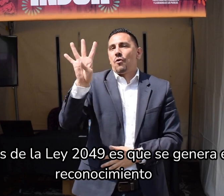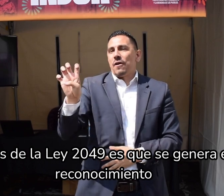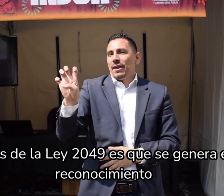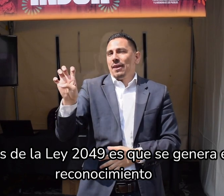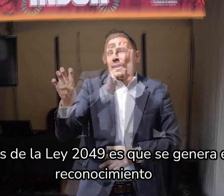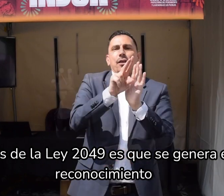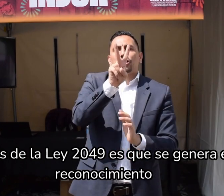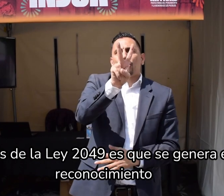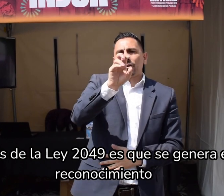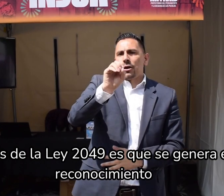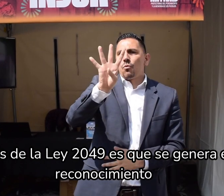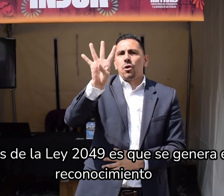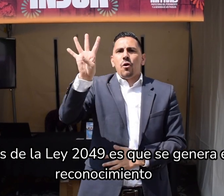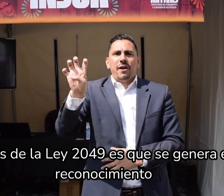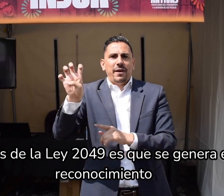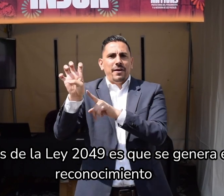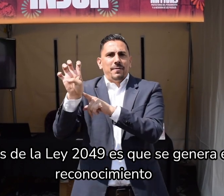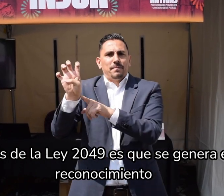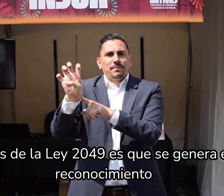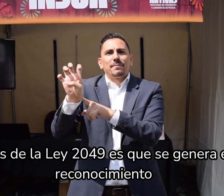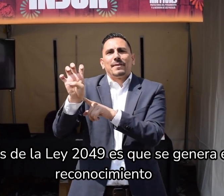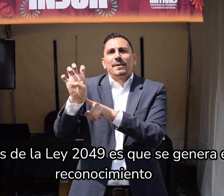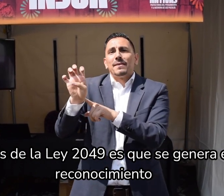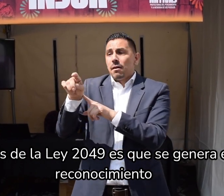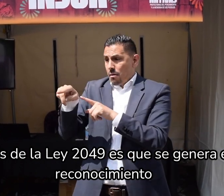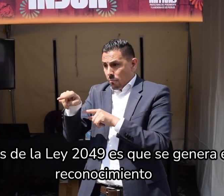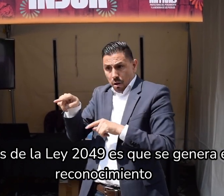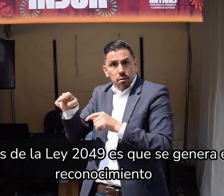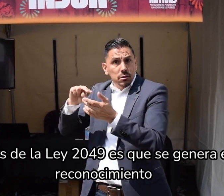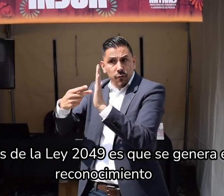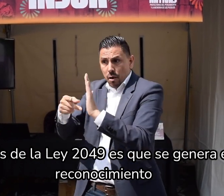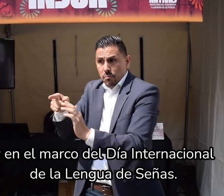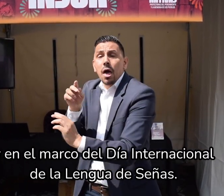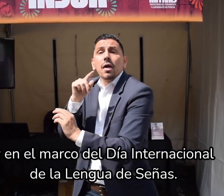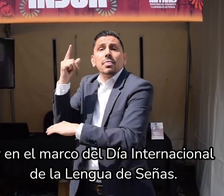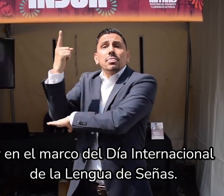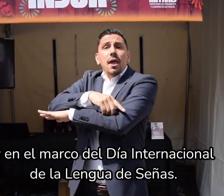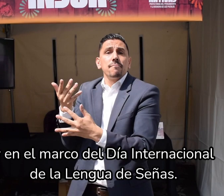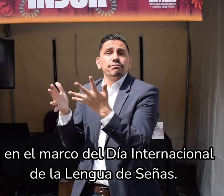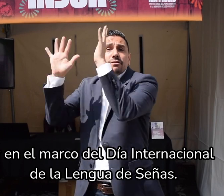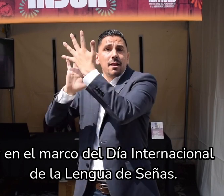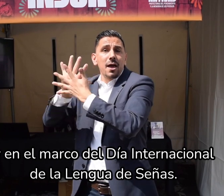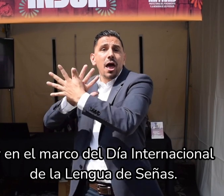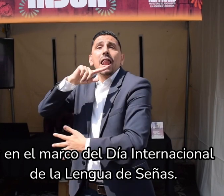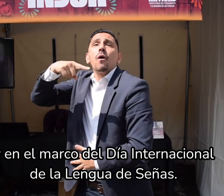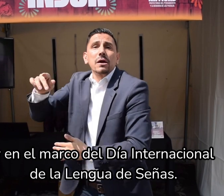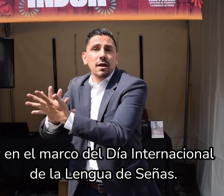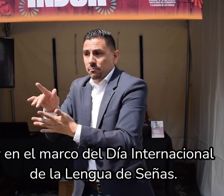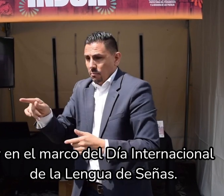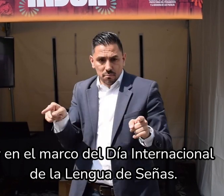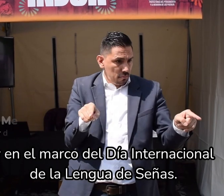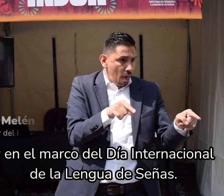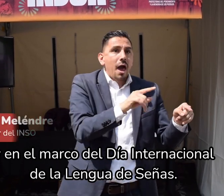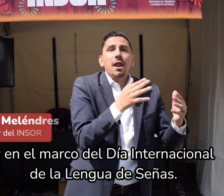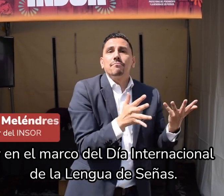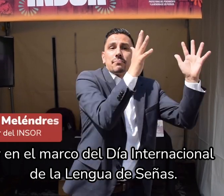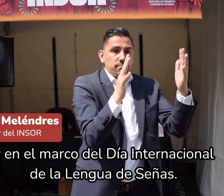ley 2049, que se genera este reconocimiento y en el marco del Día Internacional de la Lengua de Señas.